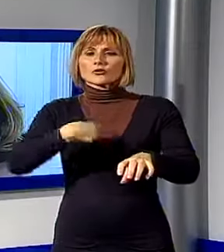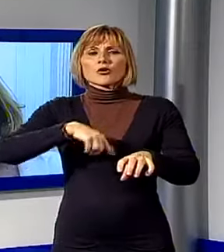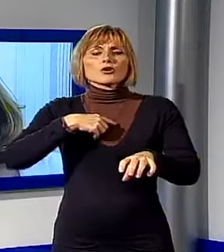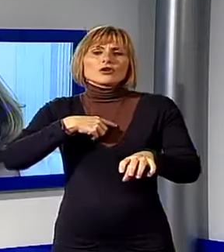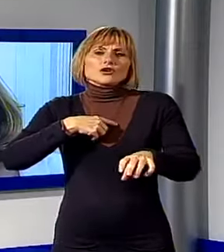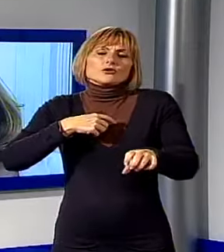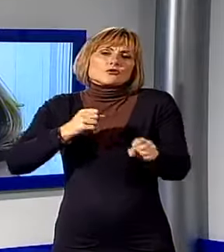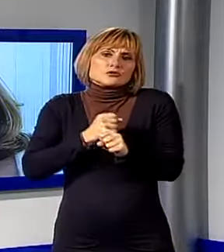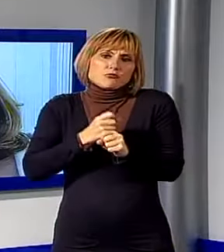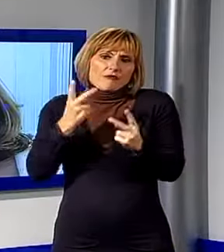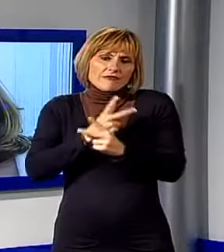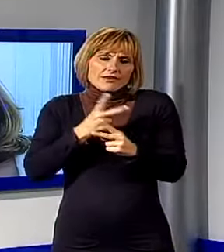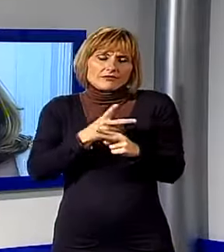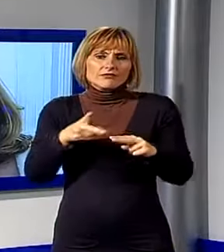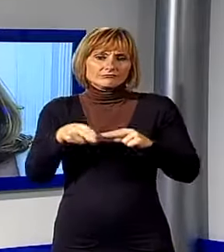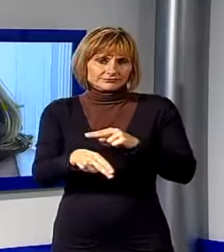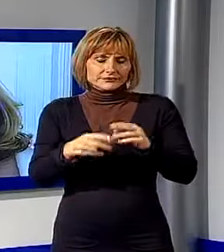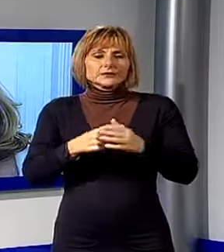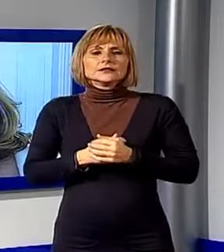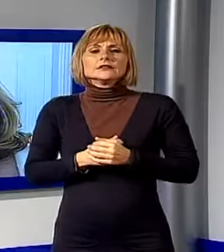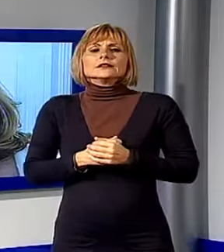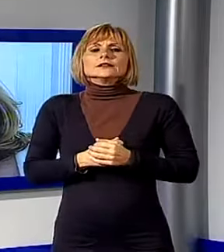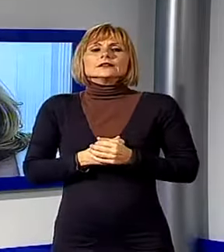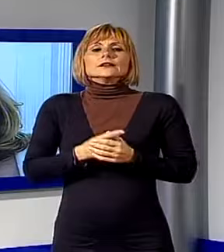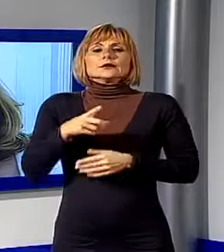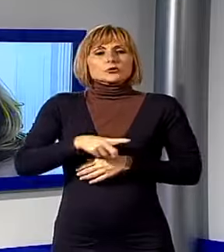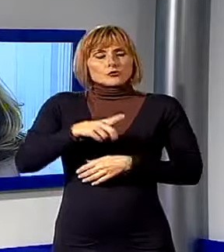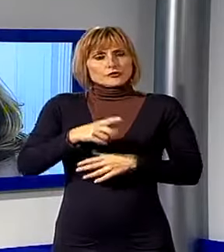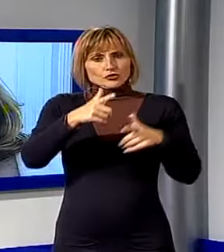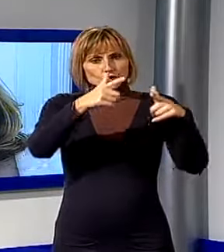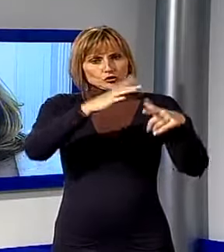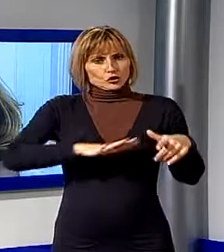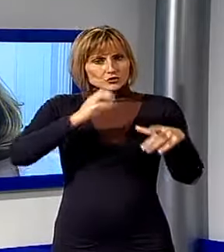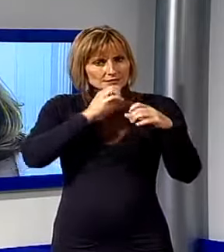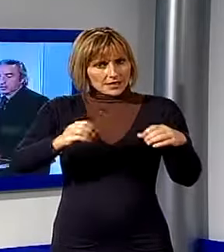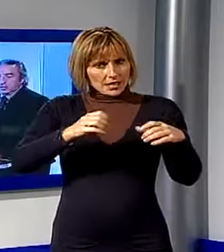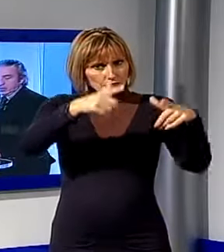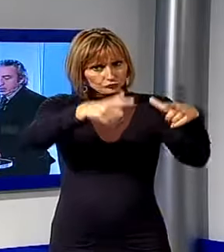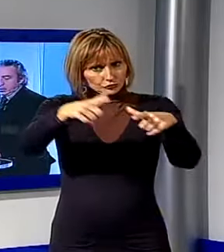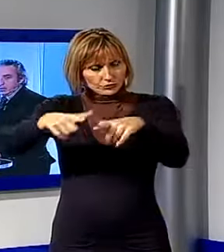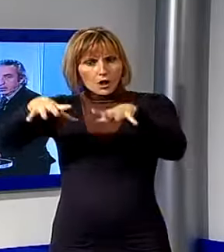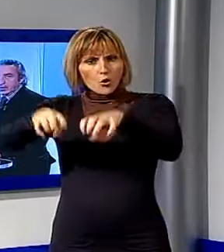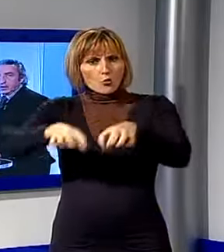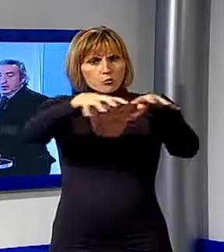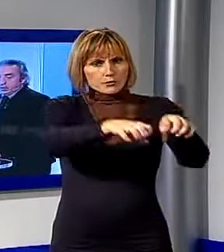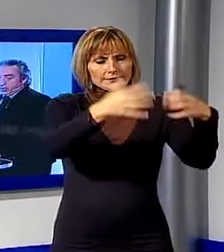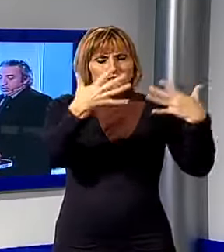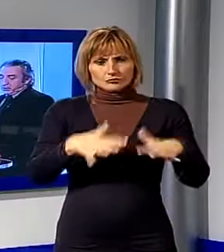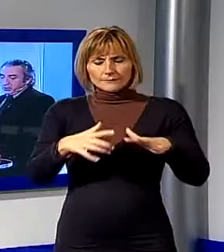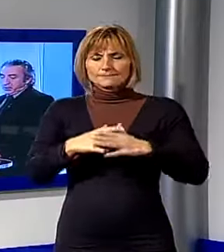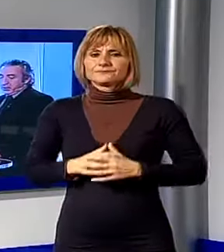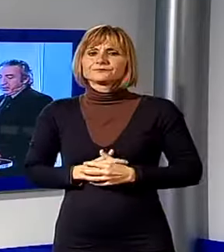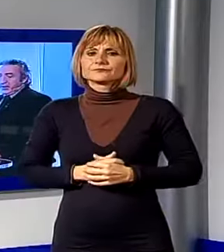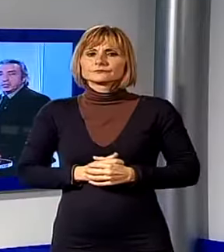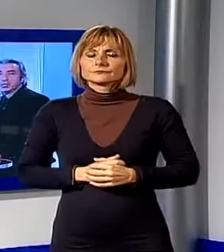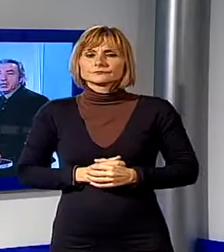interrompere il pubblico servizio. Tutte le province toscane sono già occupate. Buone